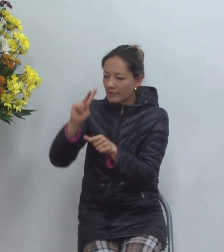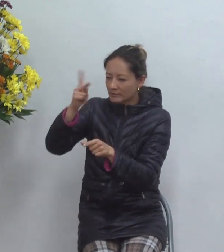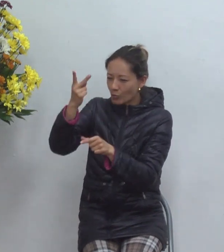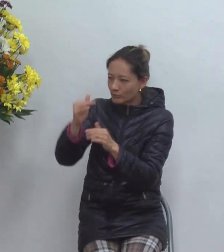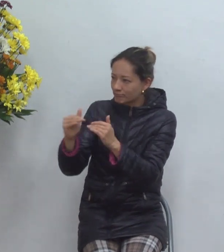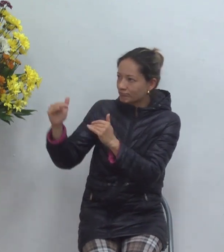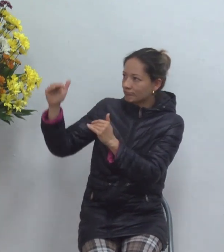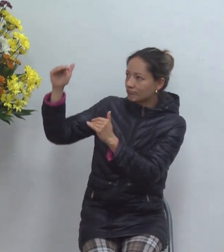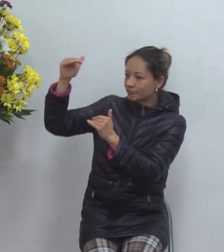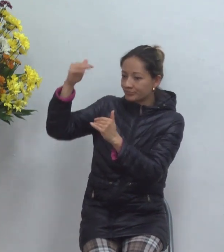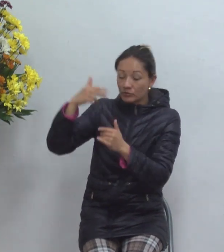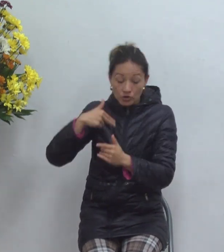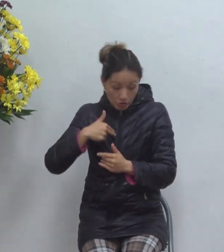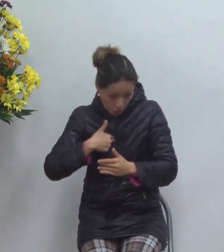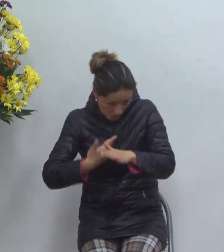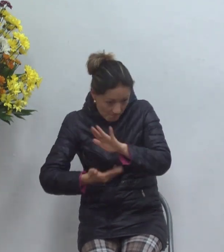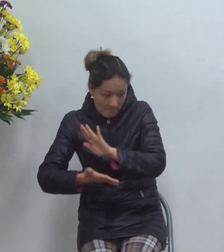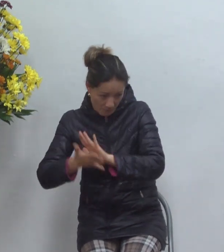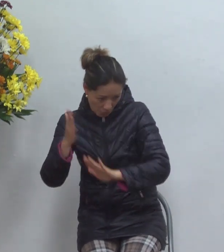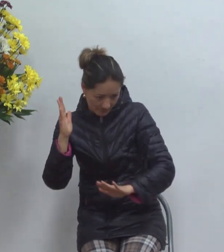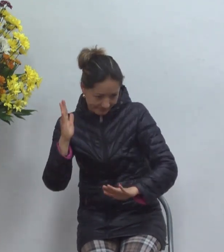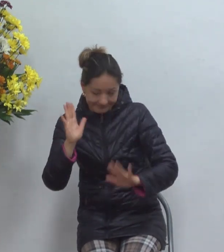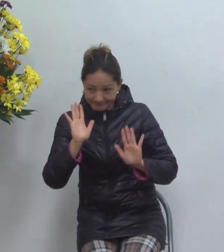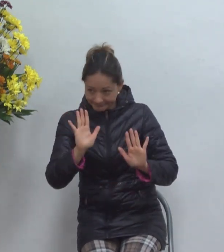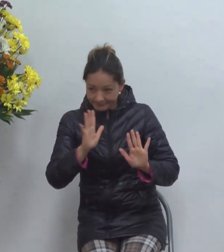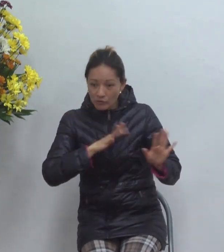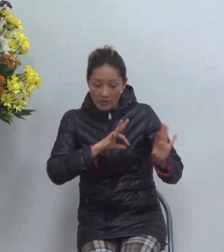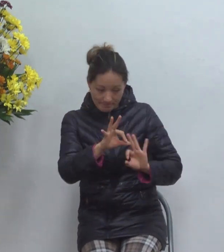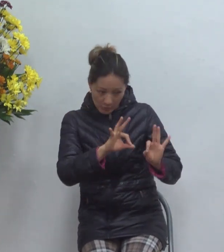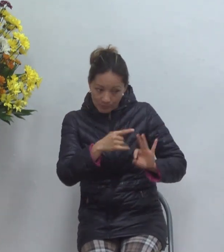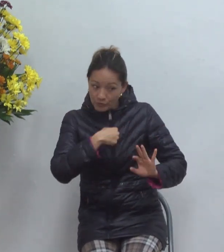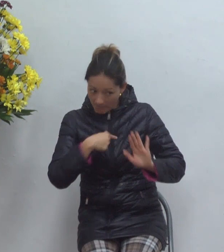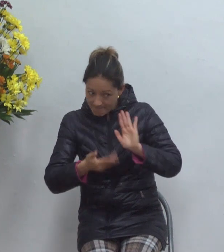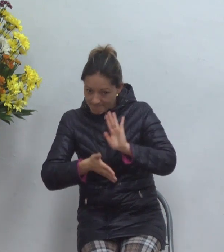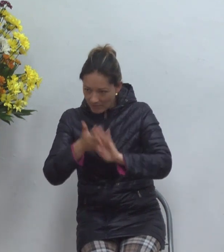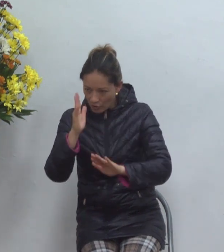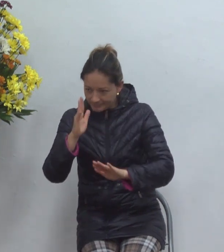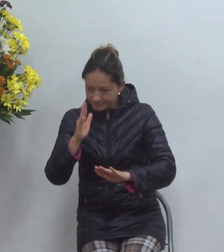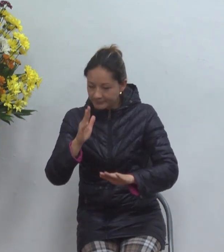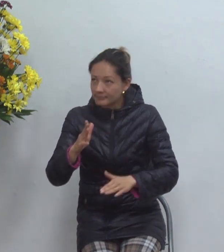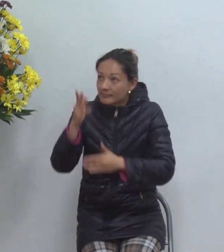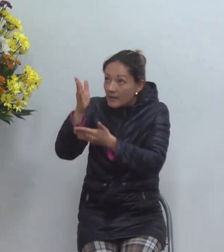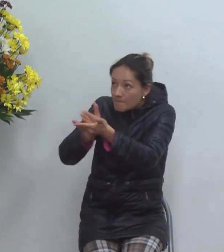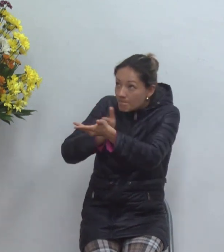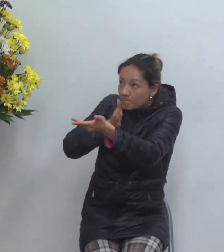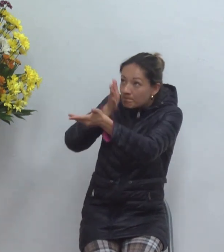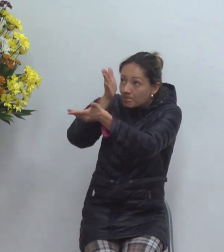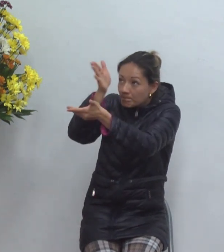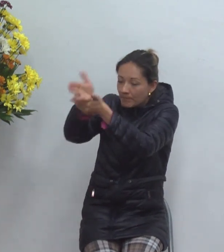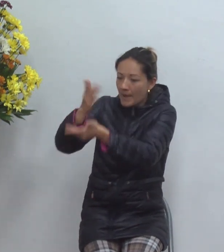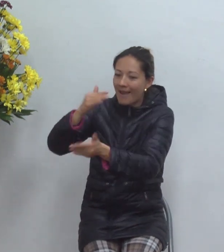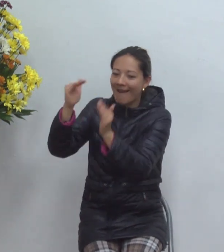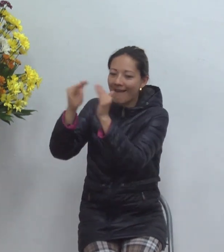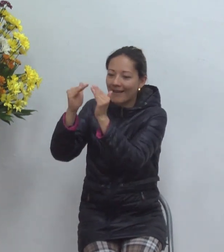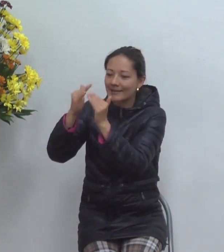yo voy a preparar un lugar yo sé hay gente que se gasta 8 años estudiando teología y no cree eso no sé dónde estudian teología